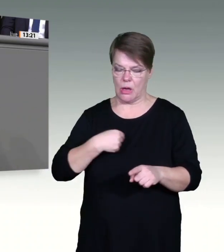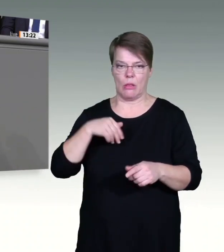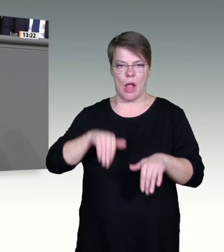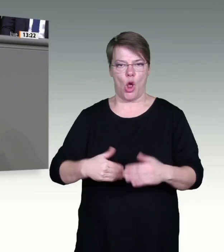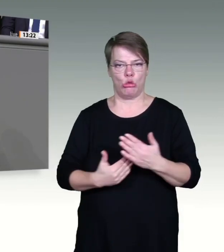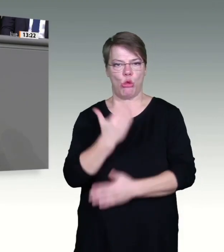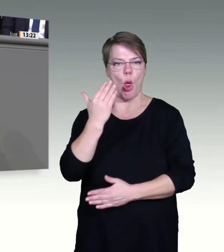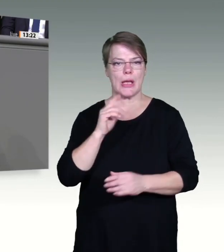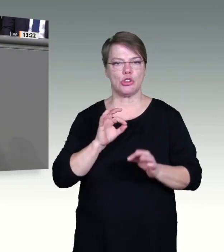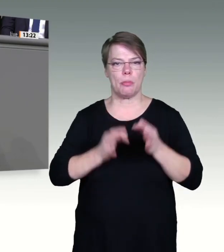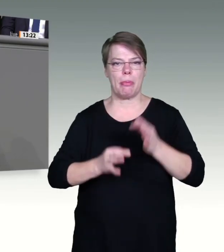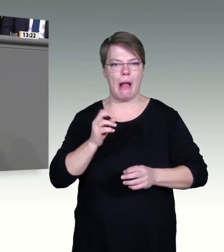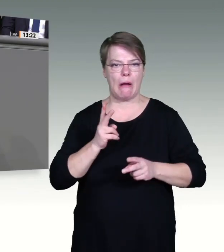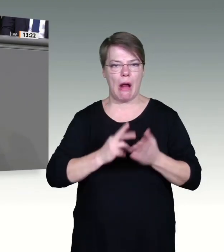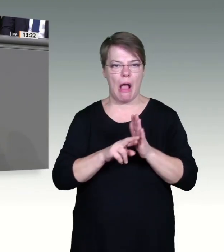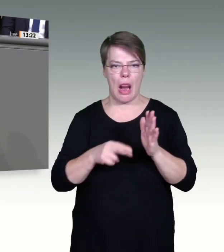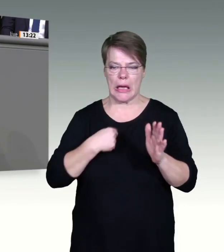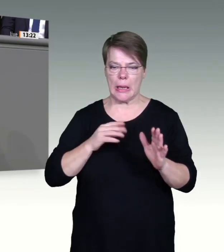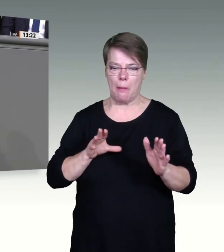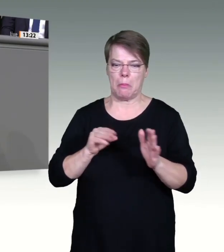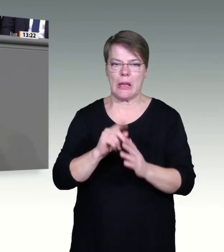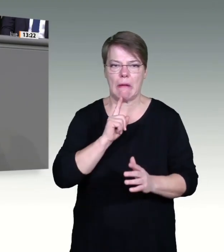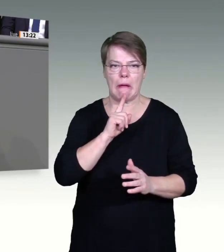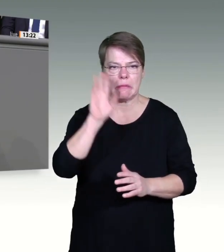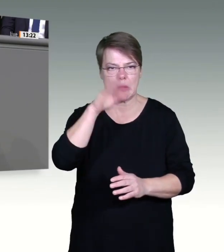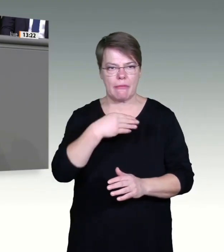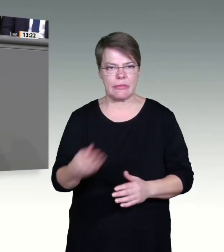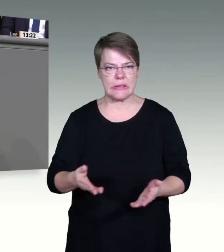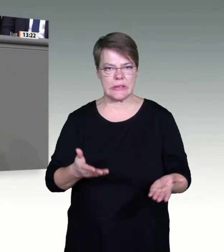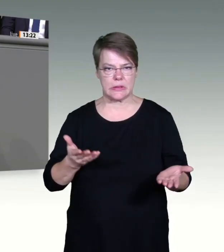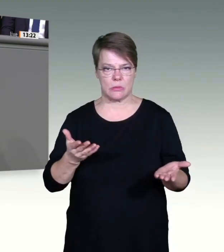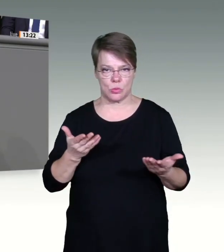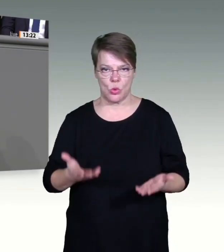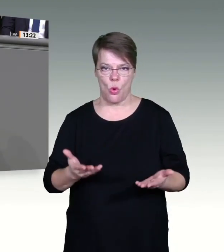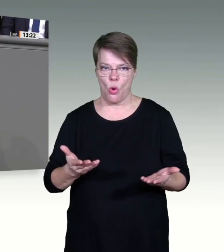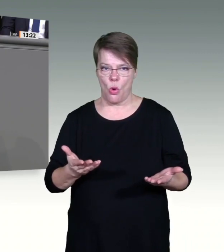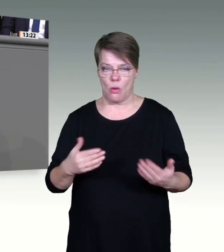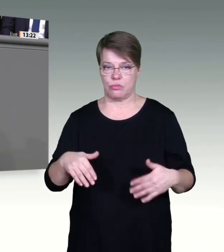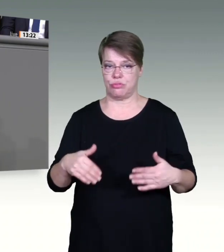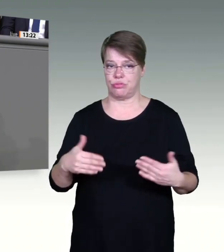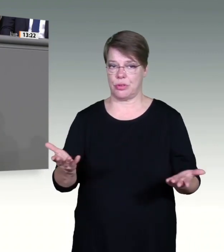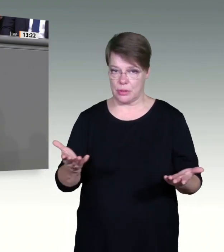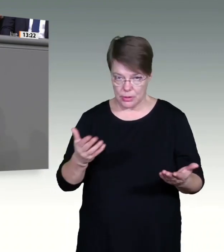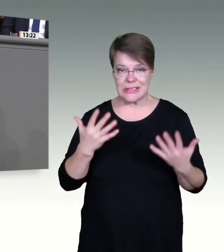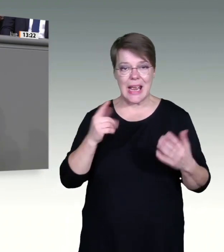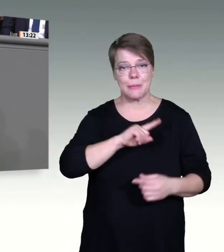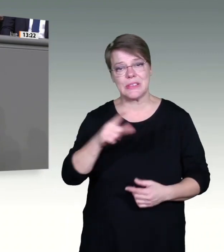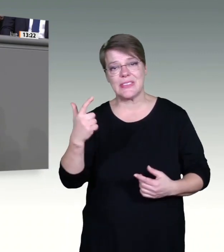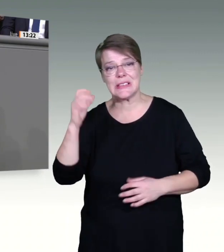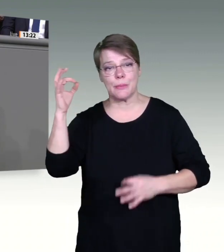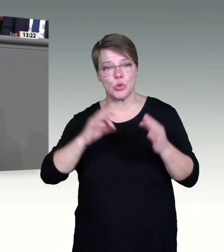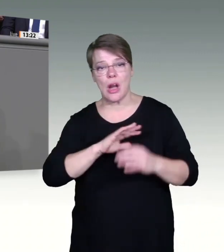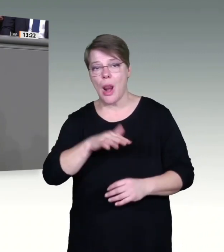Monate und Jahre arbeitsunfähig. Viele werden es für immer sein. Deshalb ist das, was wir tun müssen,